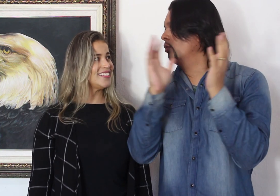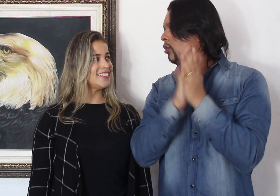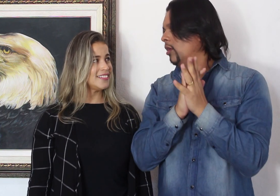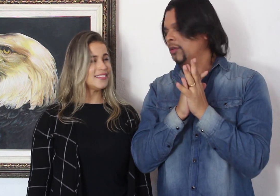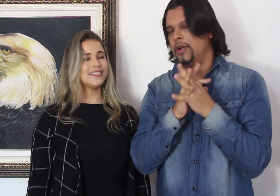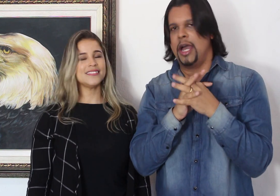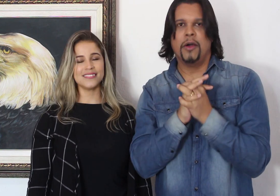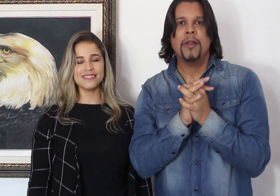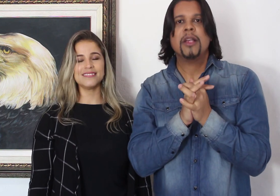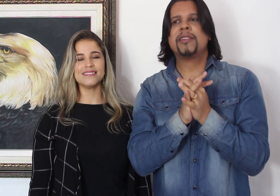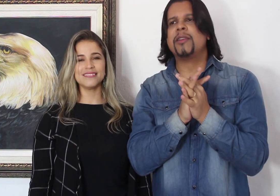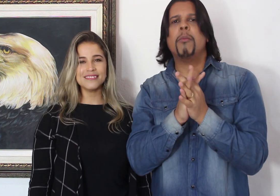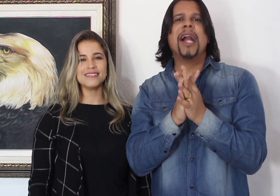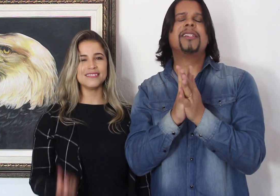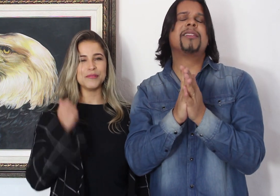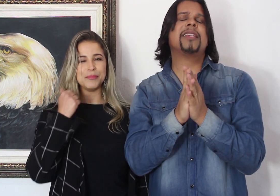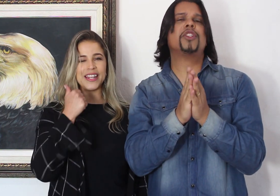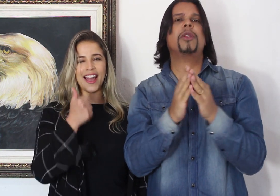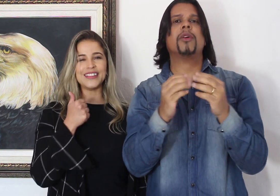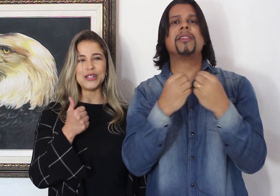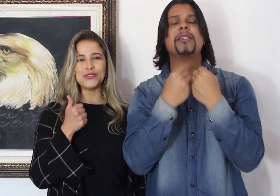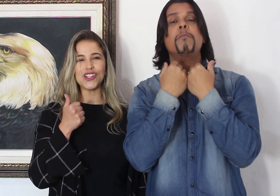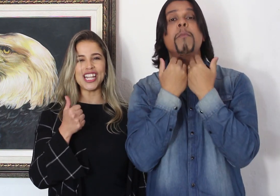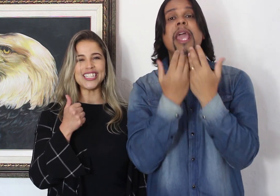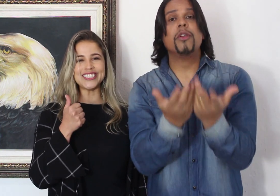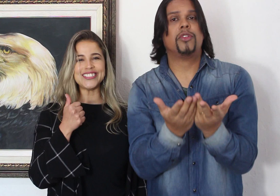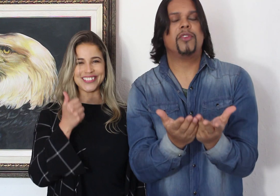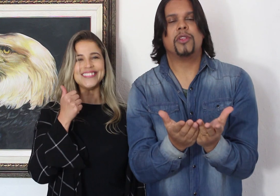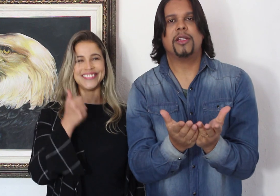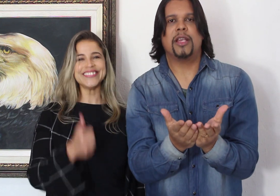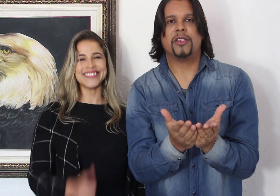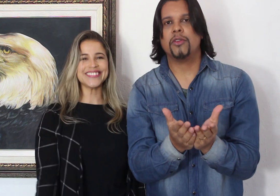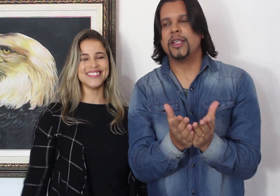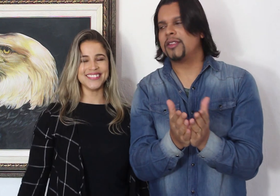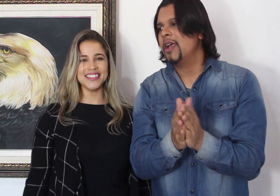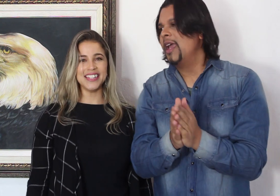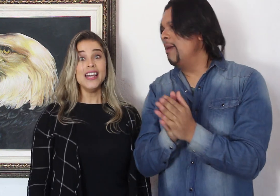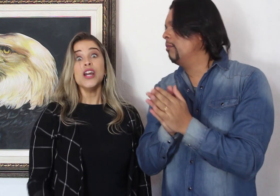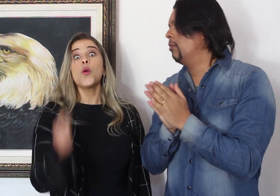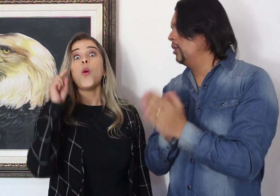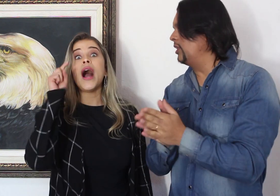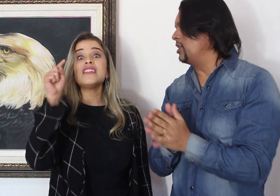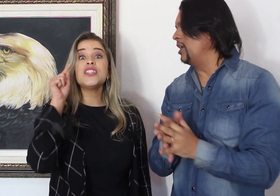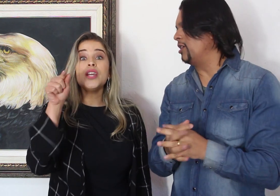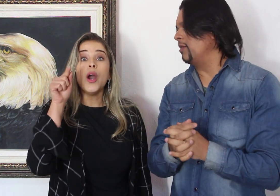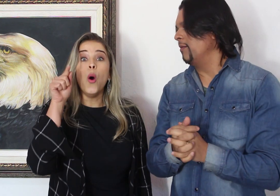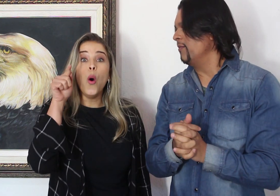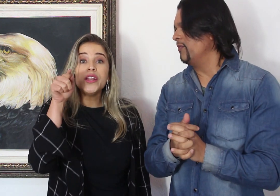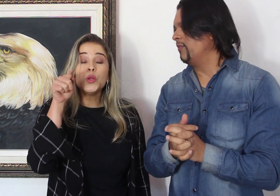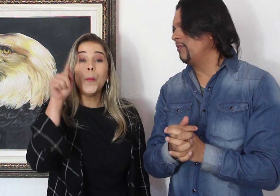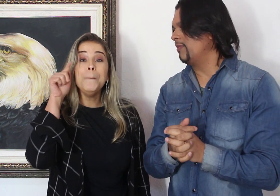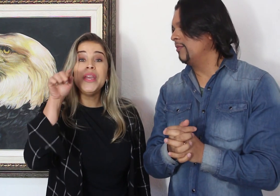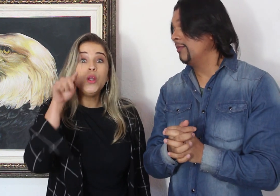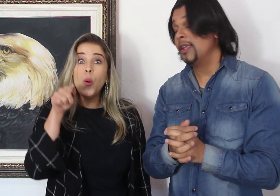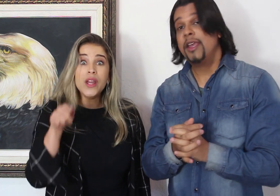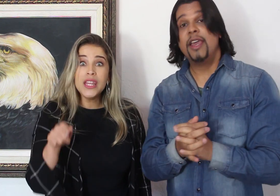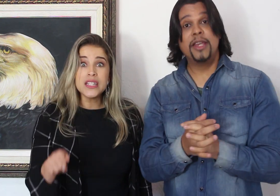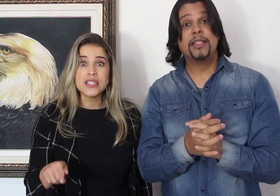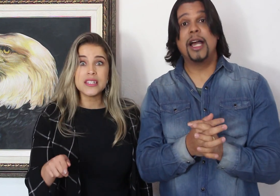um todo no canal são mais de 7 milhões e meio de visualizações é muita gente quase 8 milhões é verdade